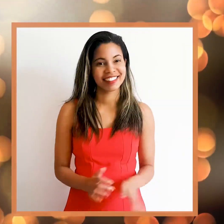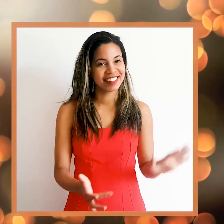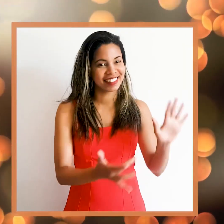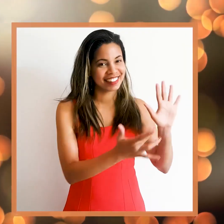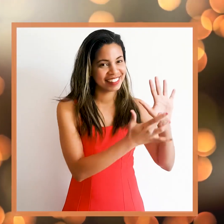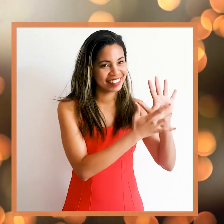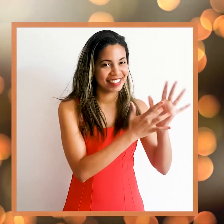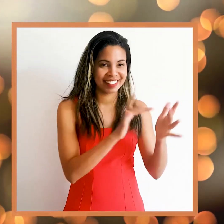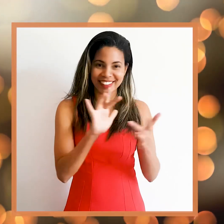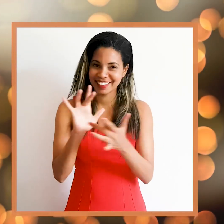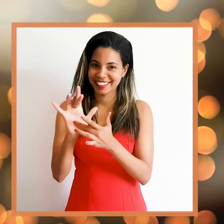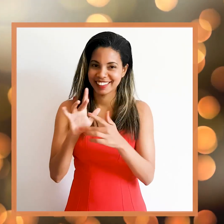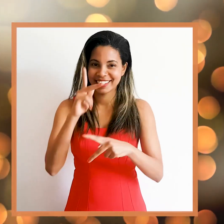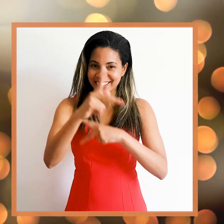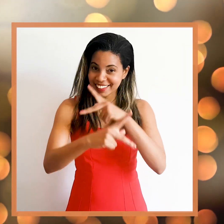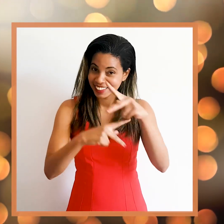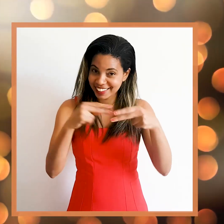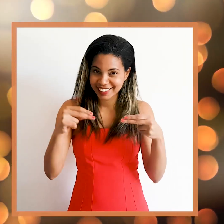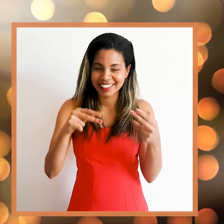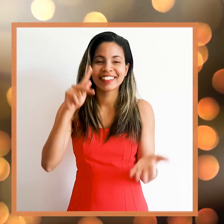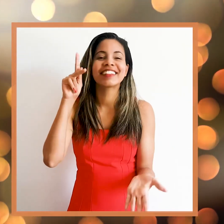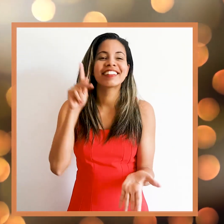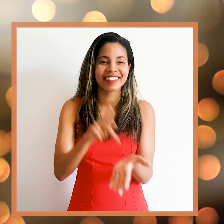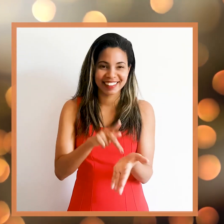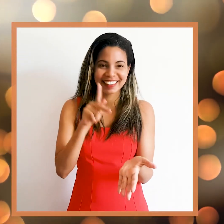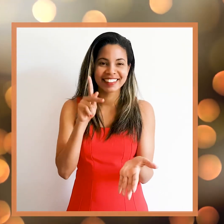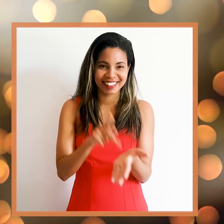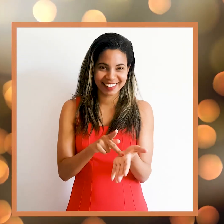Ele é o verdadeiro presente.